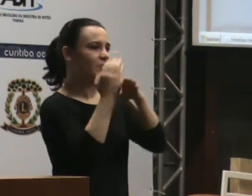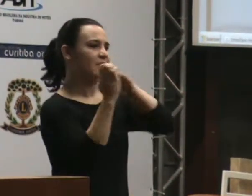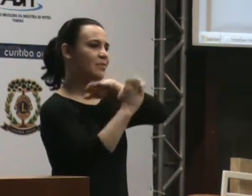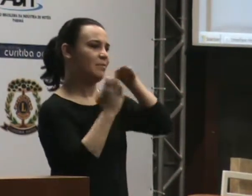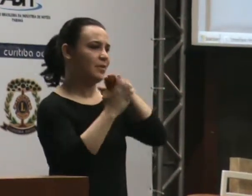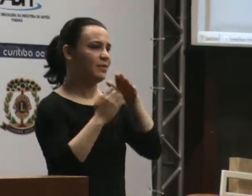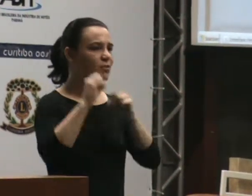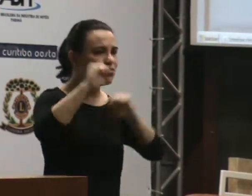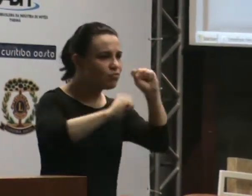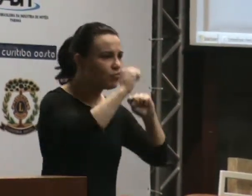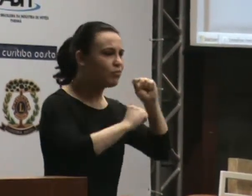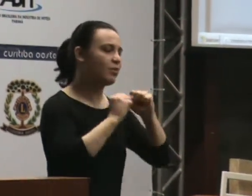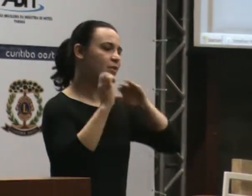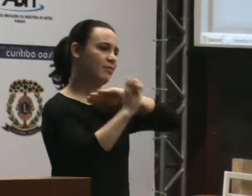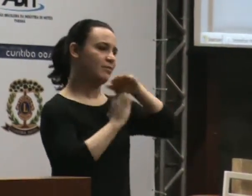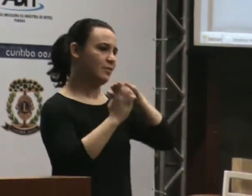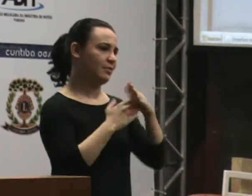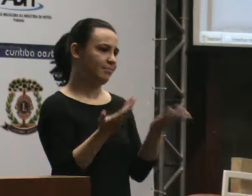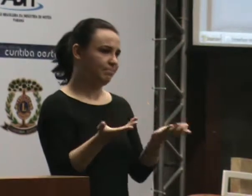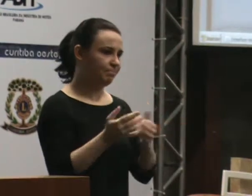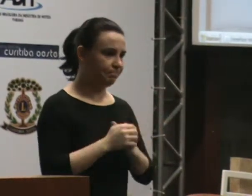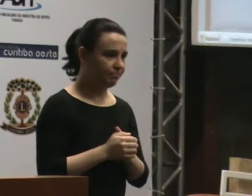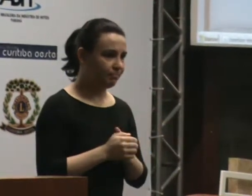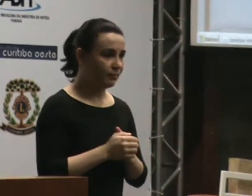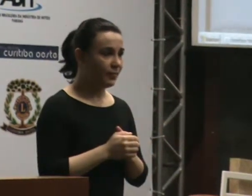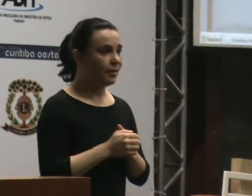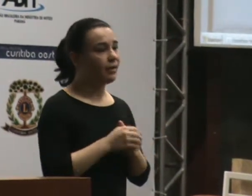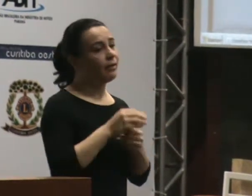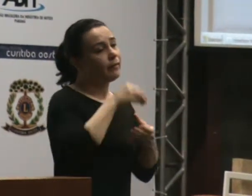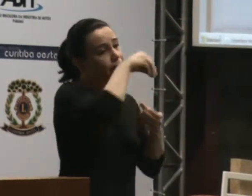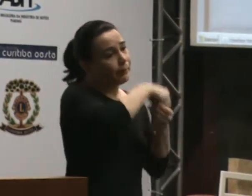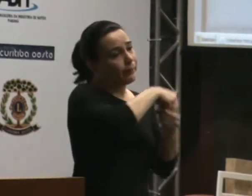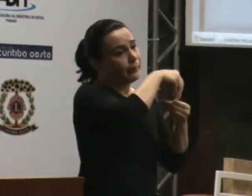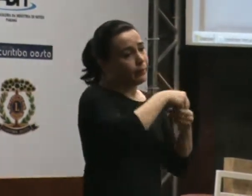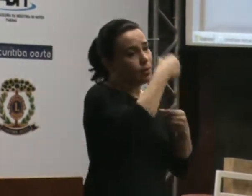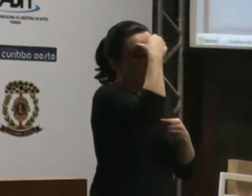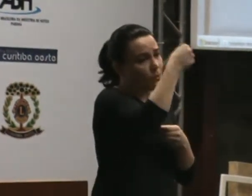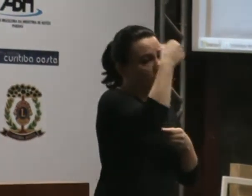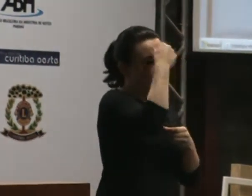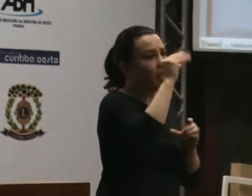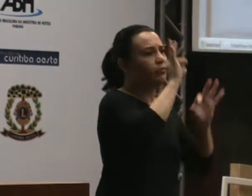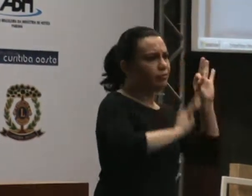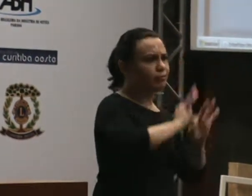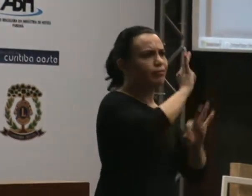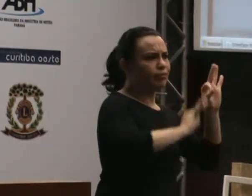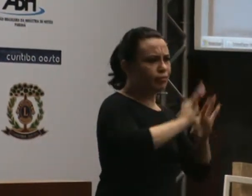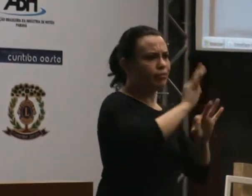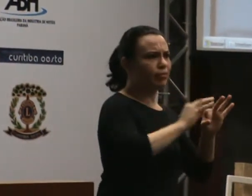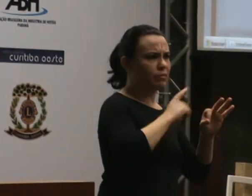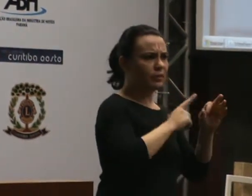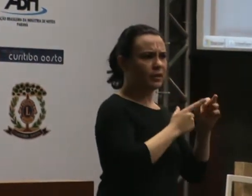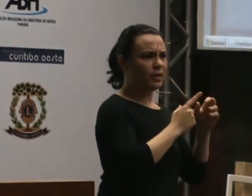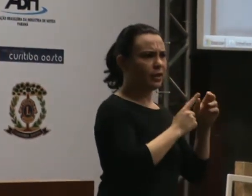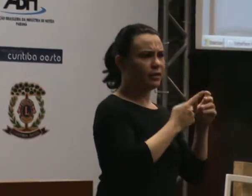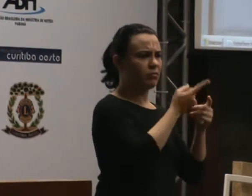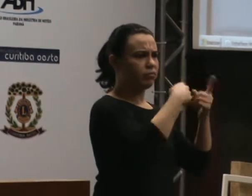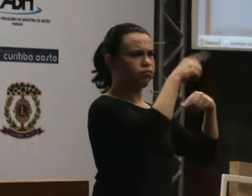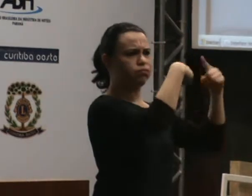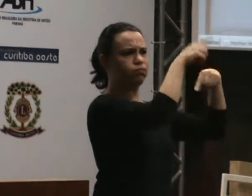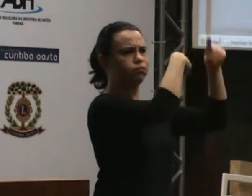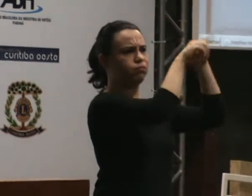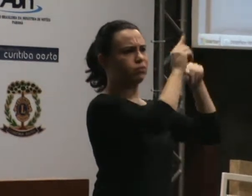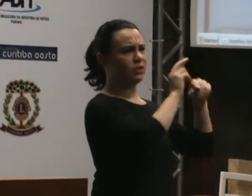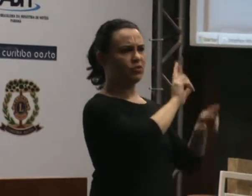comunidade, a solução está trazer isso, trazer o seu caso para a universidade, formalizar o seu caso,